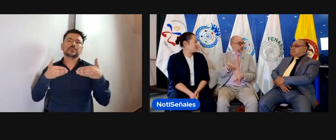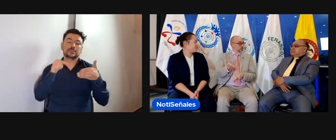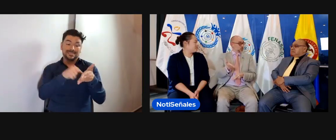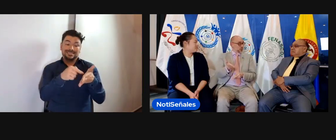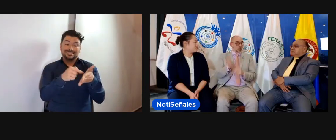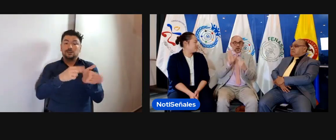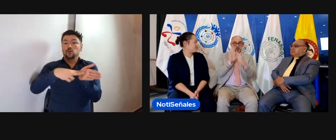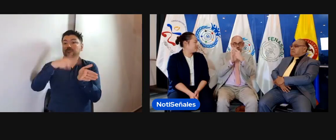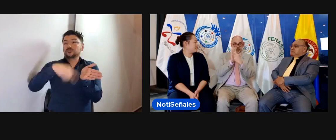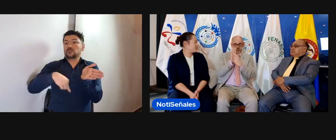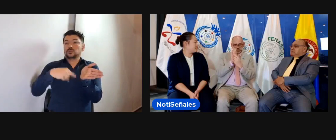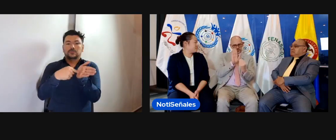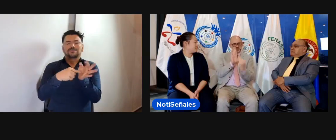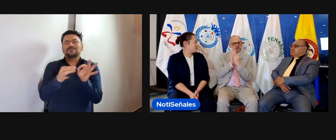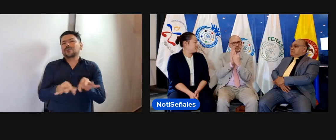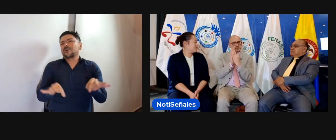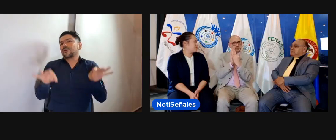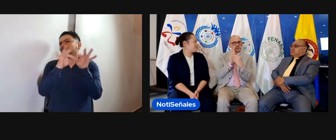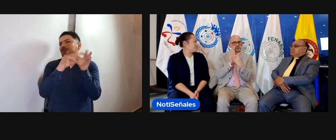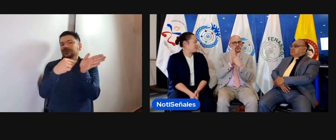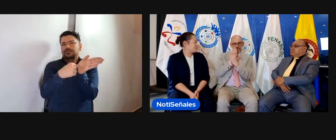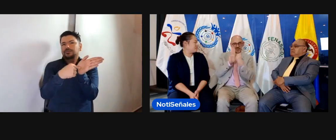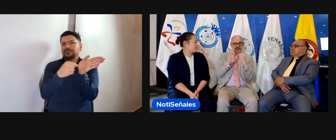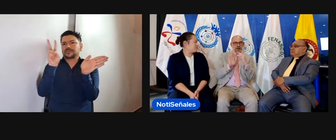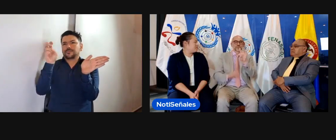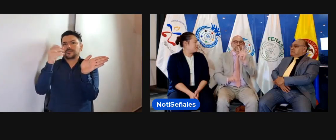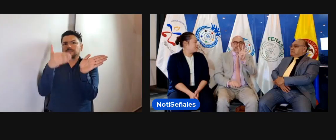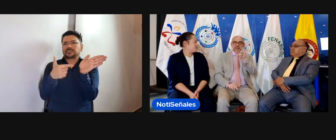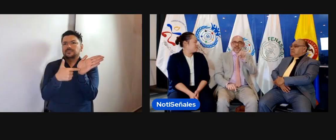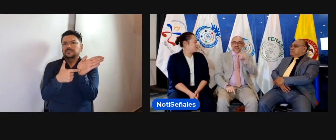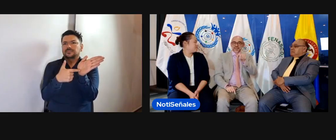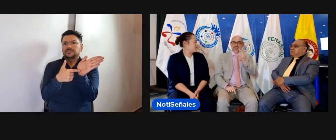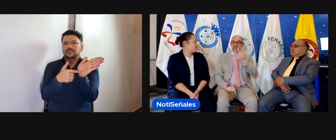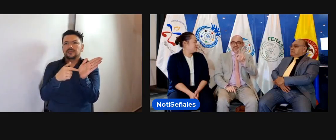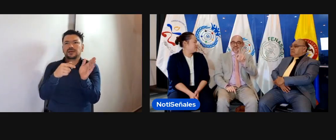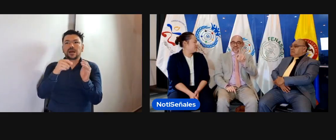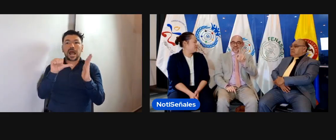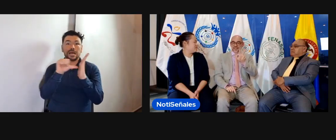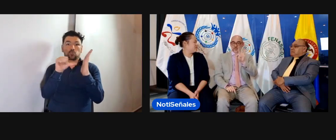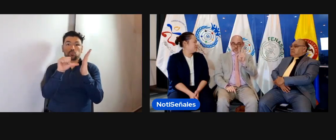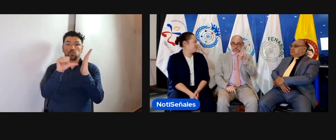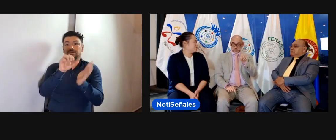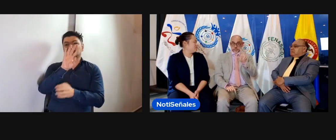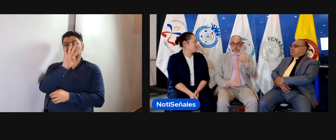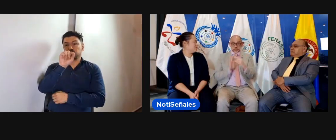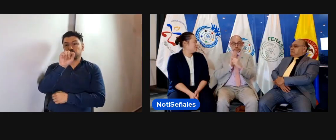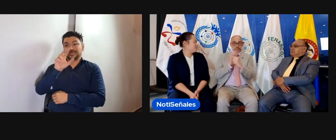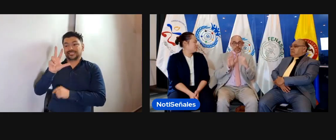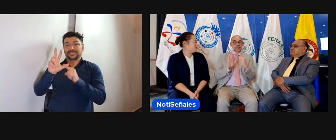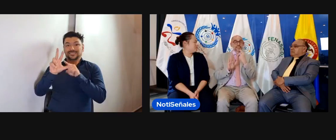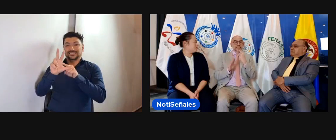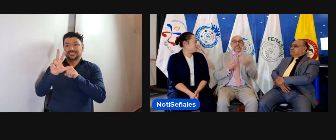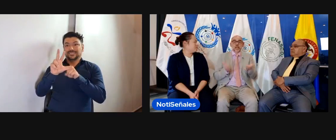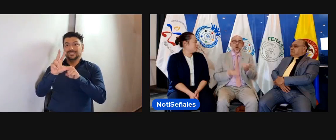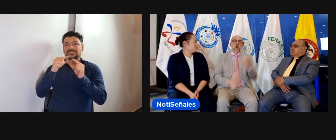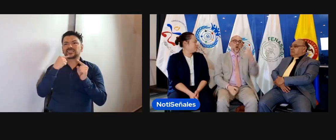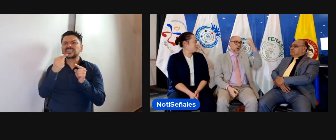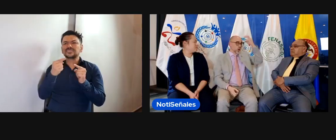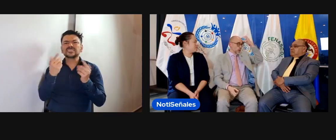movimiento que busca los derechos de las personas con discapacidad. Y, justamente, la Convención de los Derechos de las Personas con Discapacidad, en su